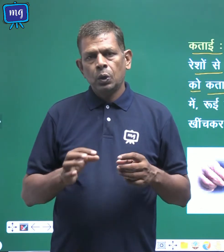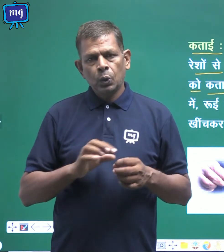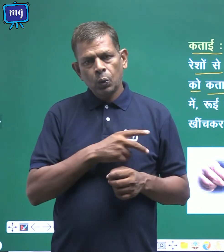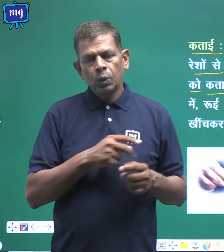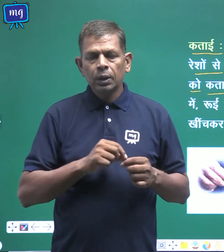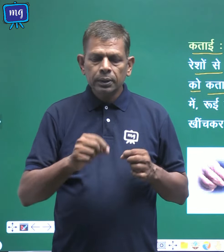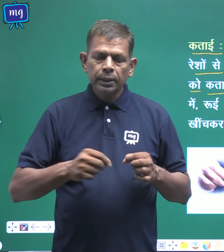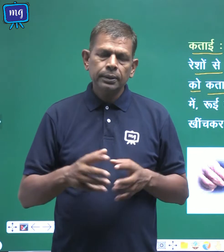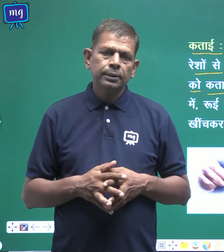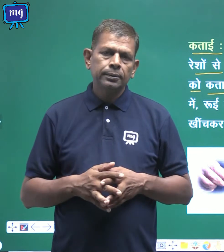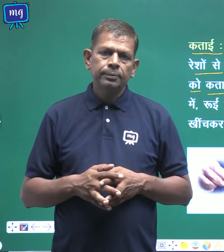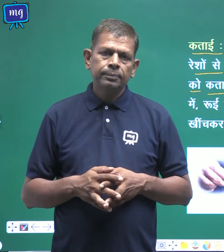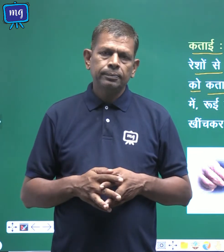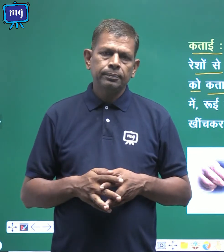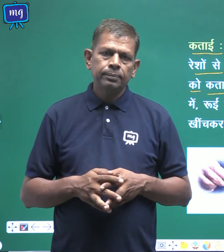कहते हैं